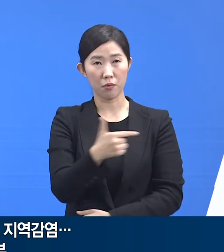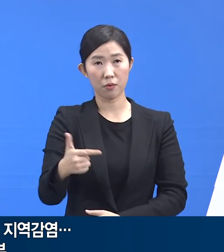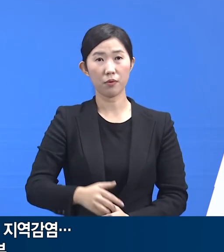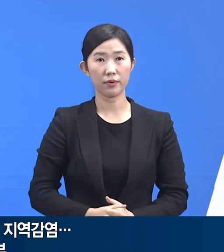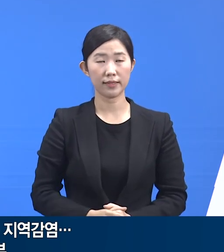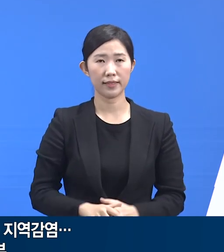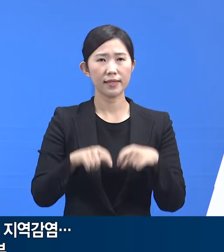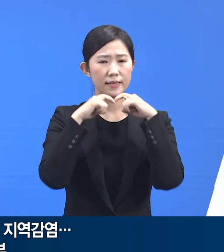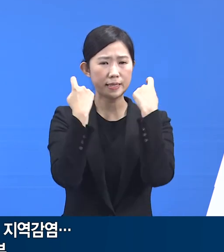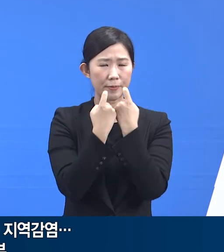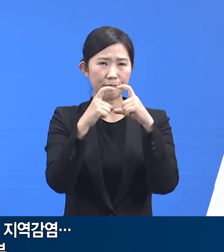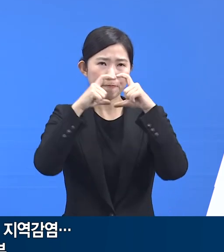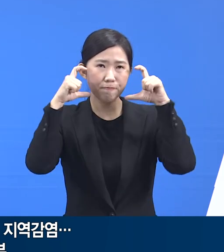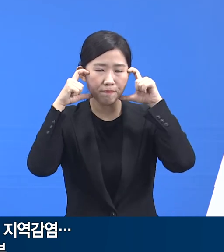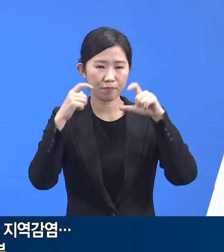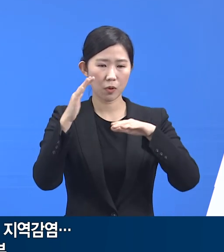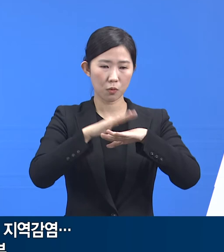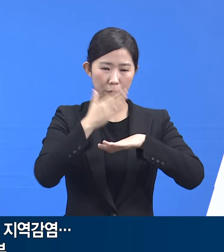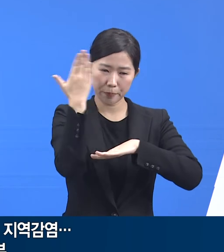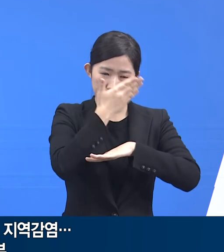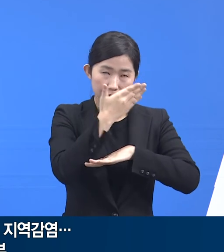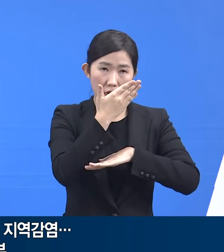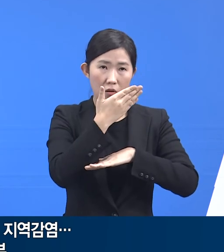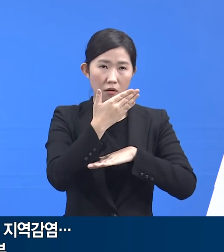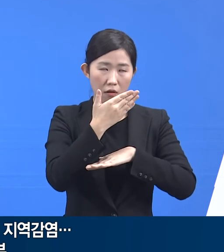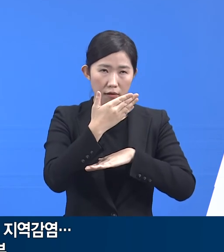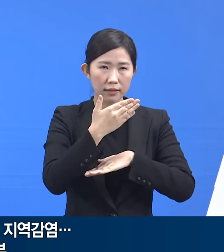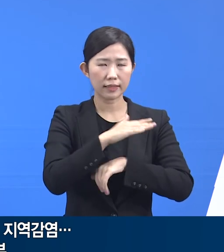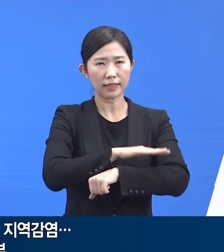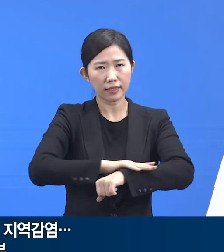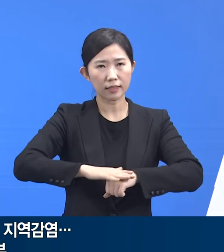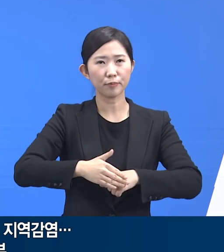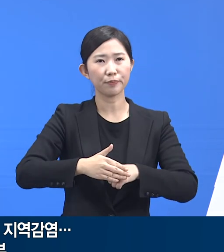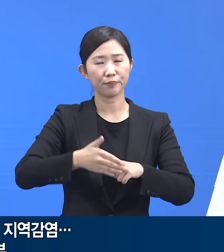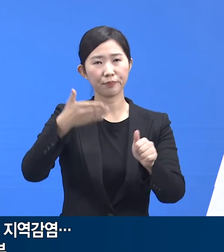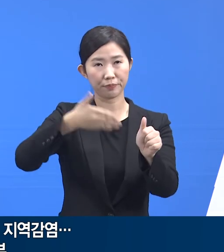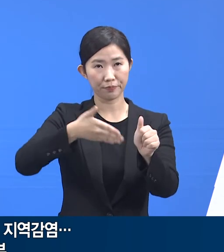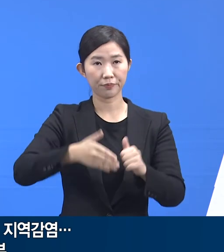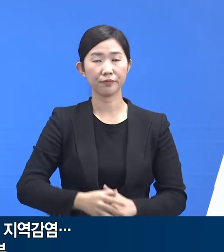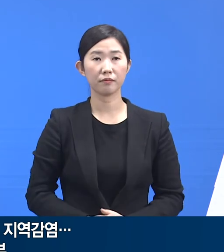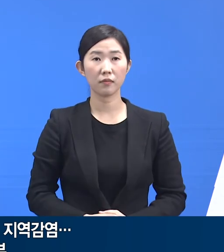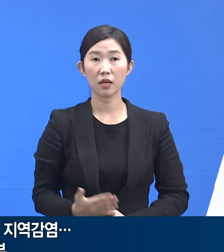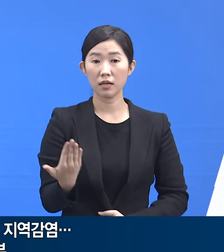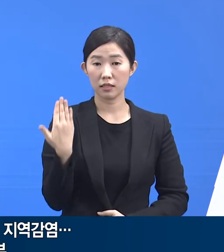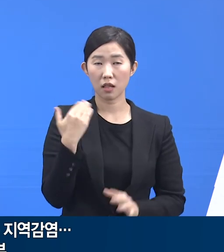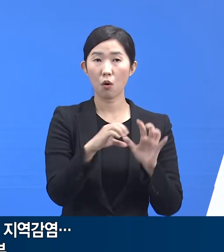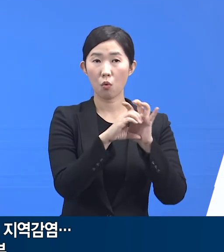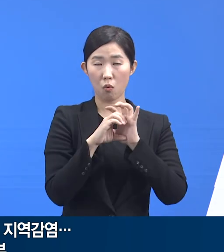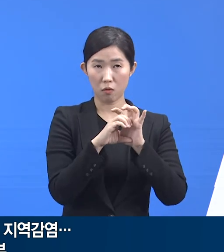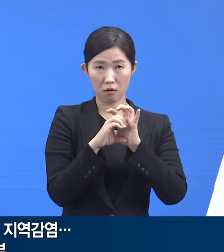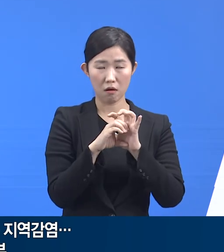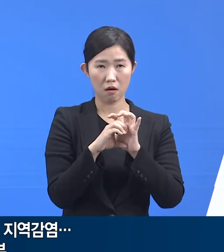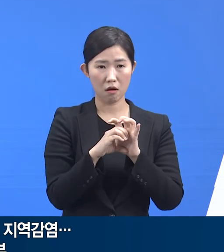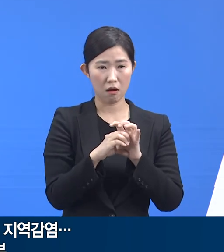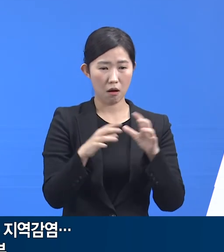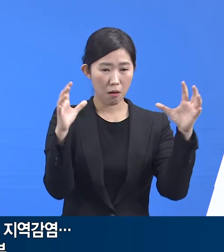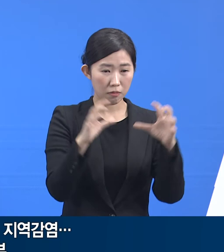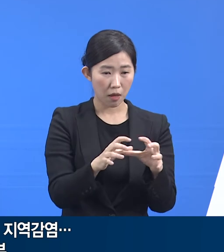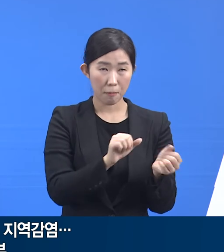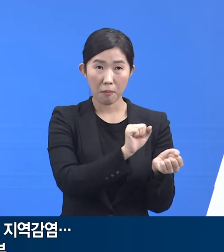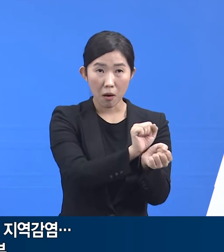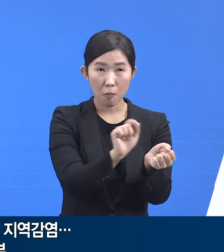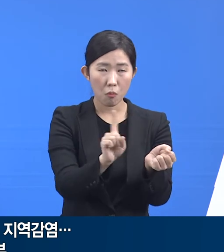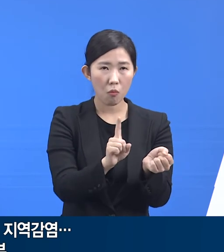개인 반영수칙 준수가 어느 때보다 절실히 필요한 상황입니다. 지난 코로나19 집단감염은 요양병원이나